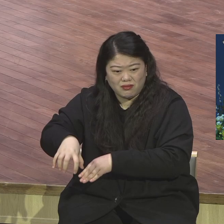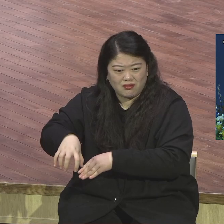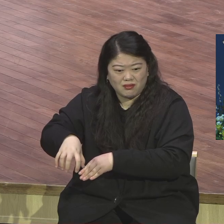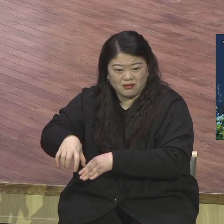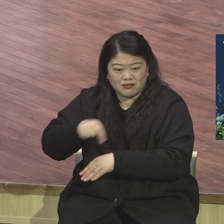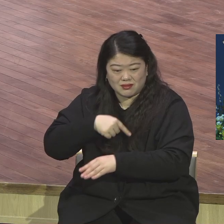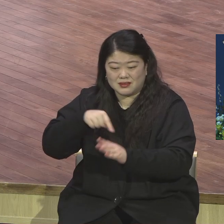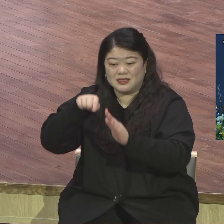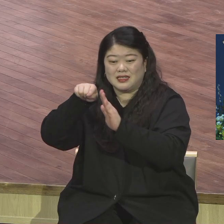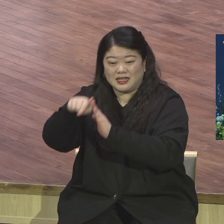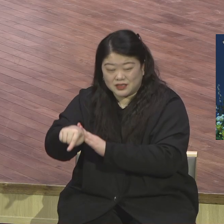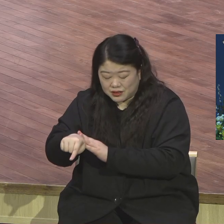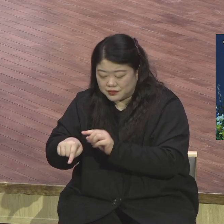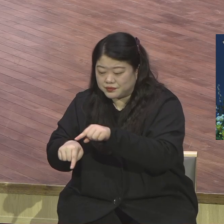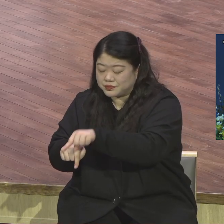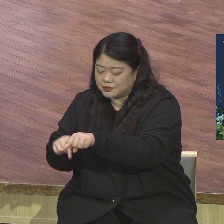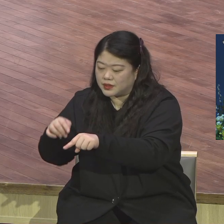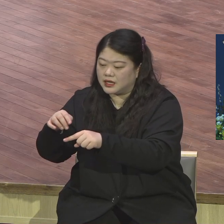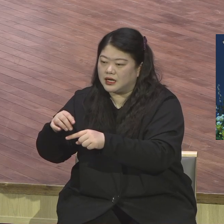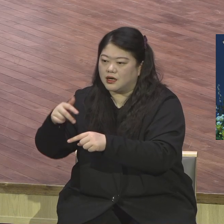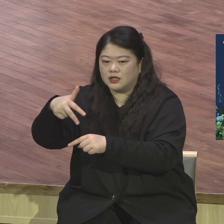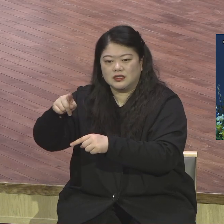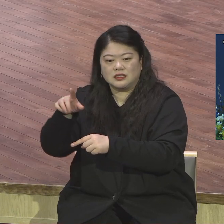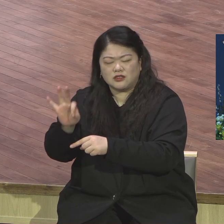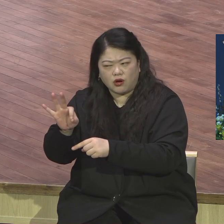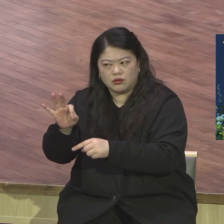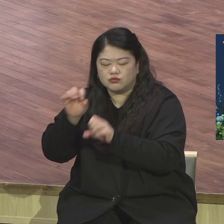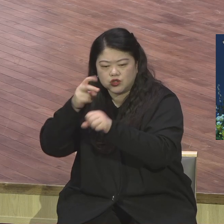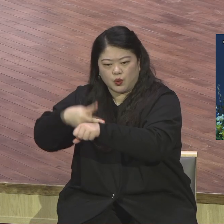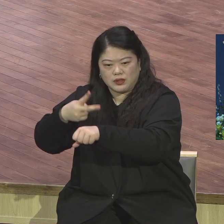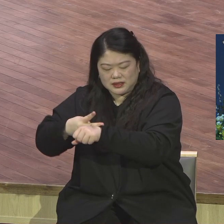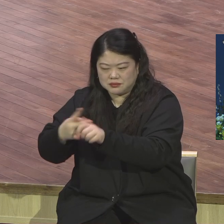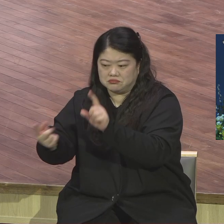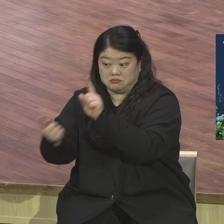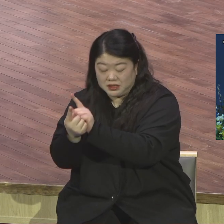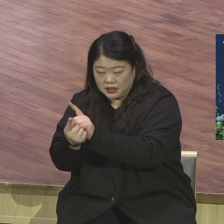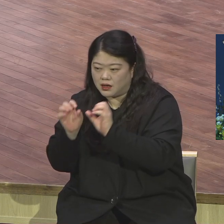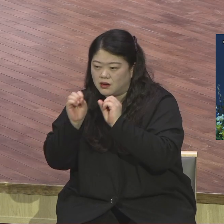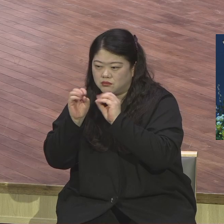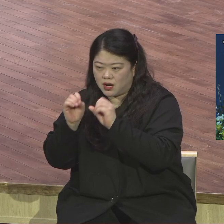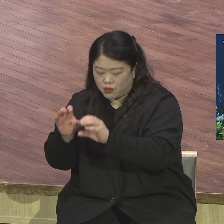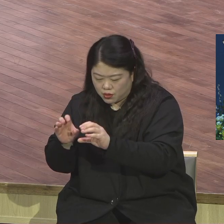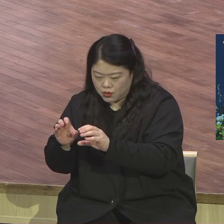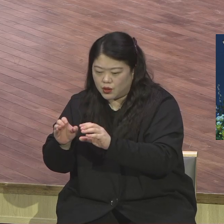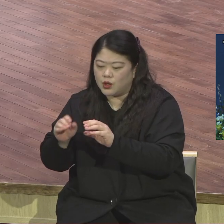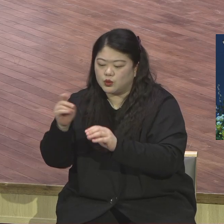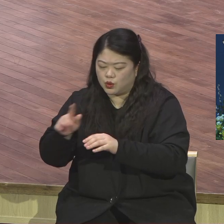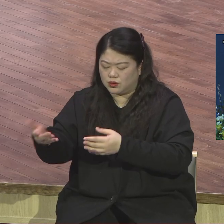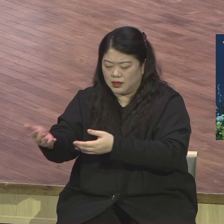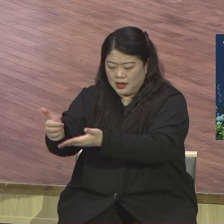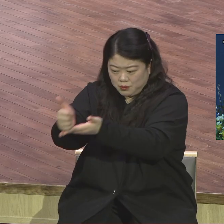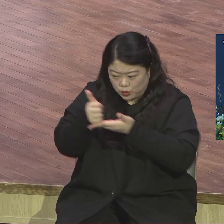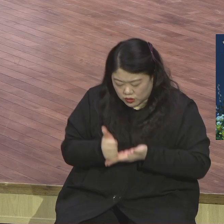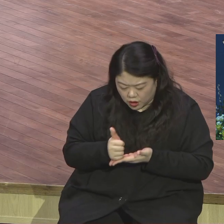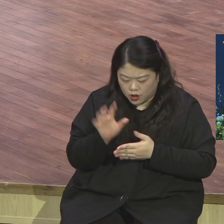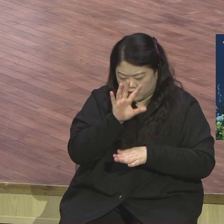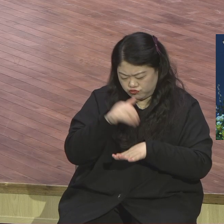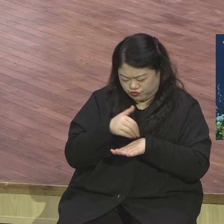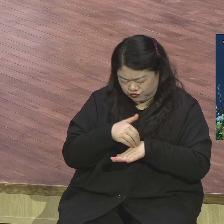그중에 정기문 선교사를 오래 해가지고 일본으로 우리가 1호로 파송한 거예요. 그렇게 선교를